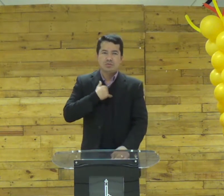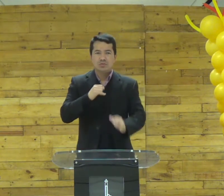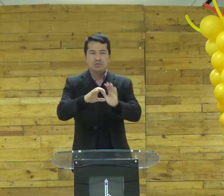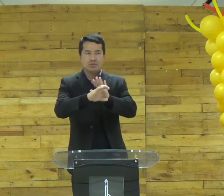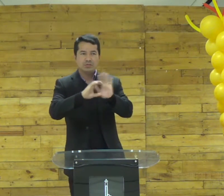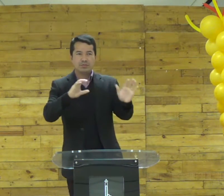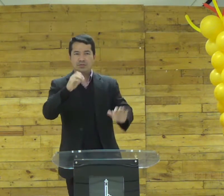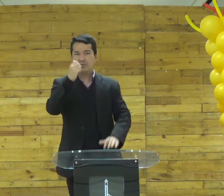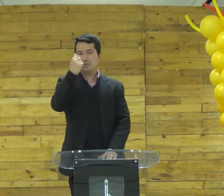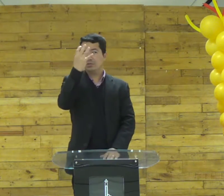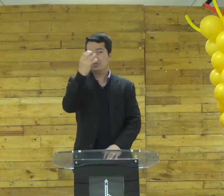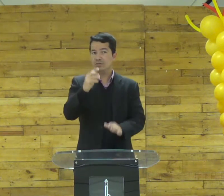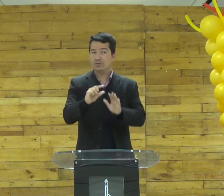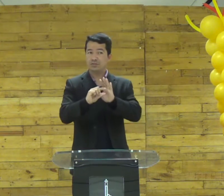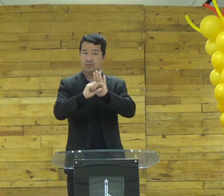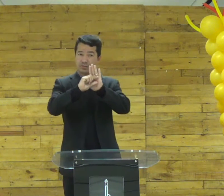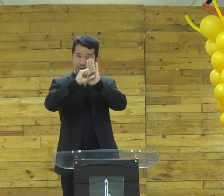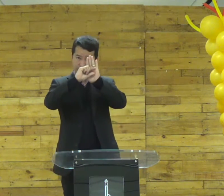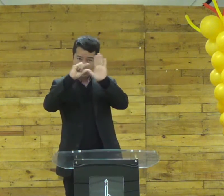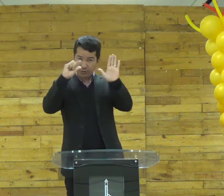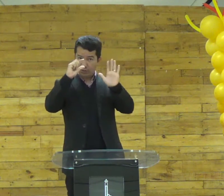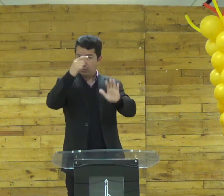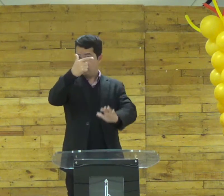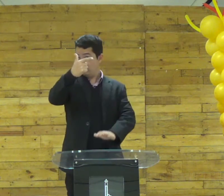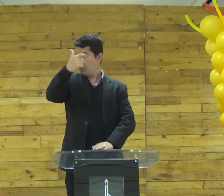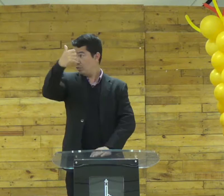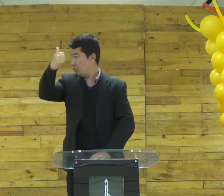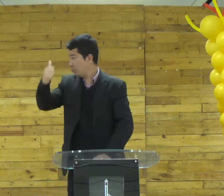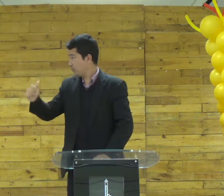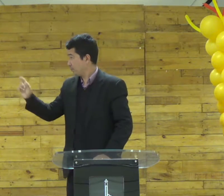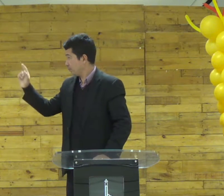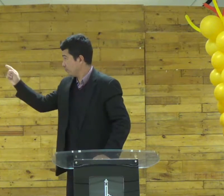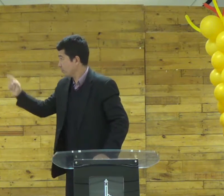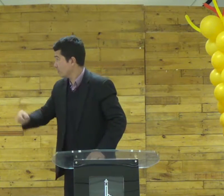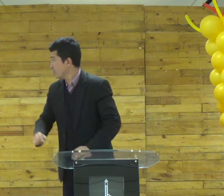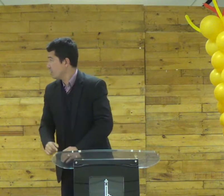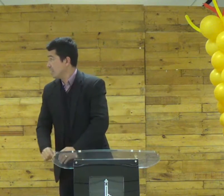lá em João capítulo 1 versículo 4 perdão